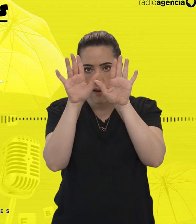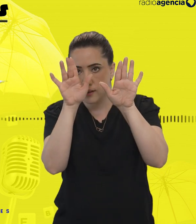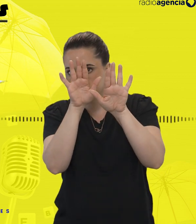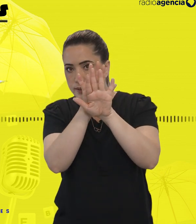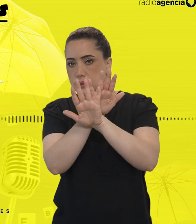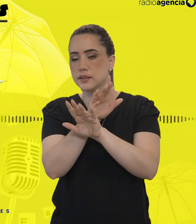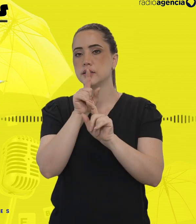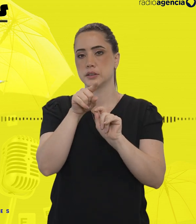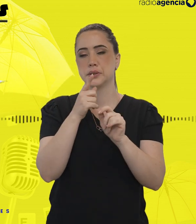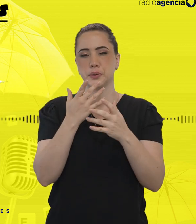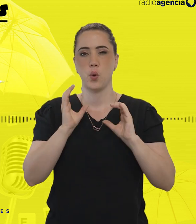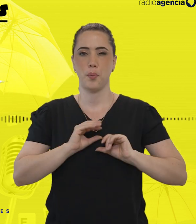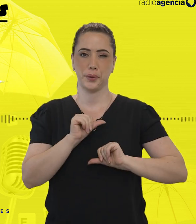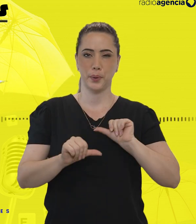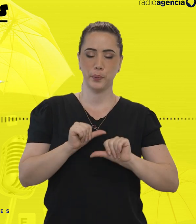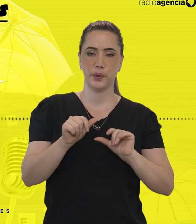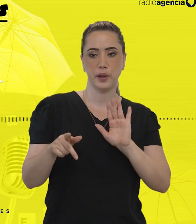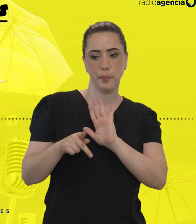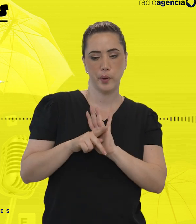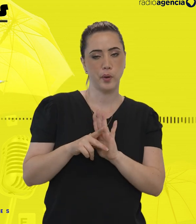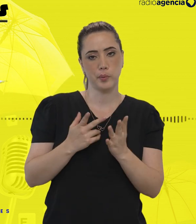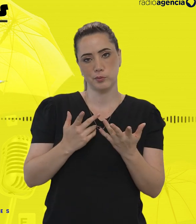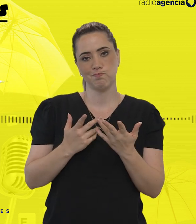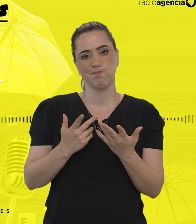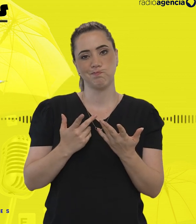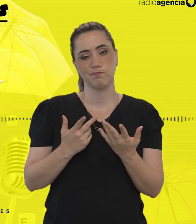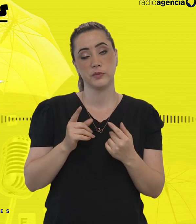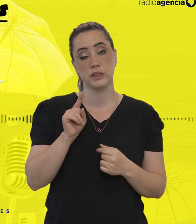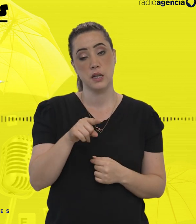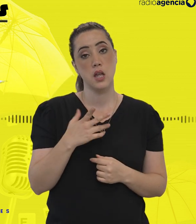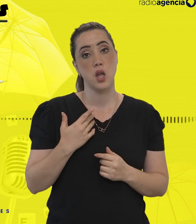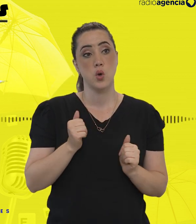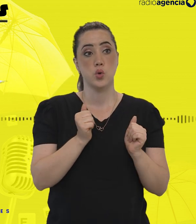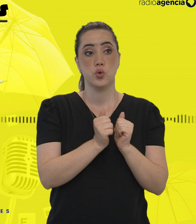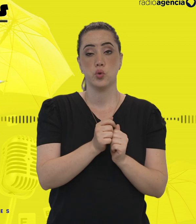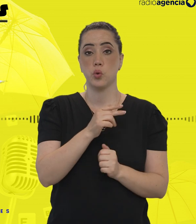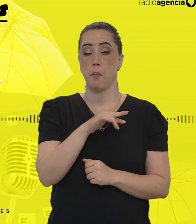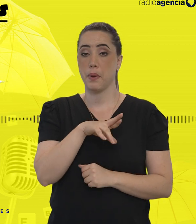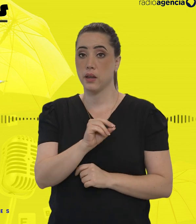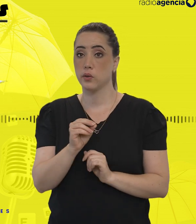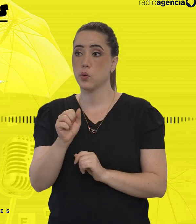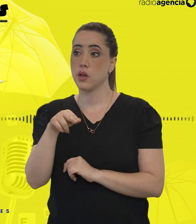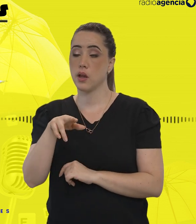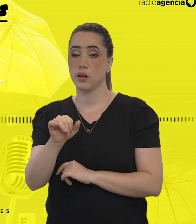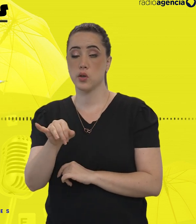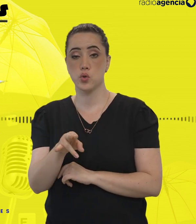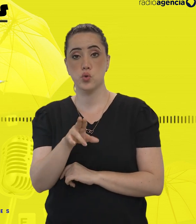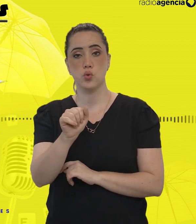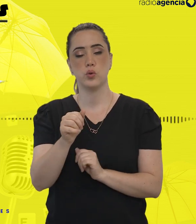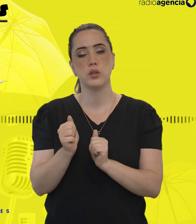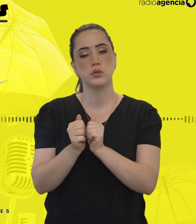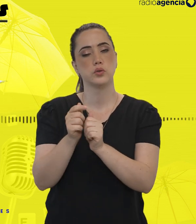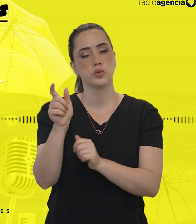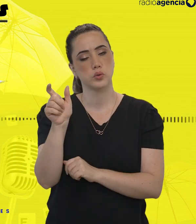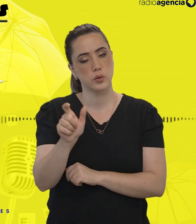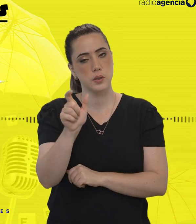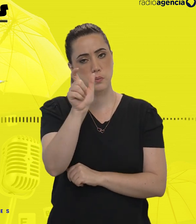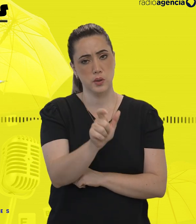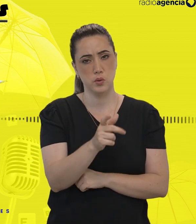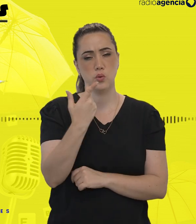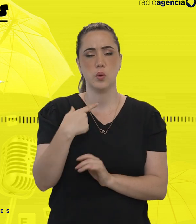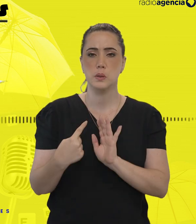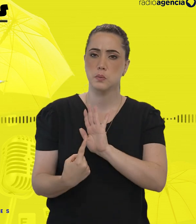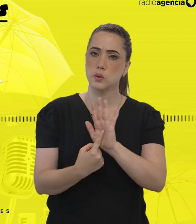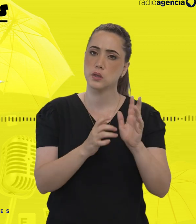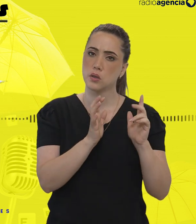ambientes. O Pedro e a Maria Júlia se somam aos outros entrevistados, para nos ajudar a discutir as barreiras sociais que pessoas neurodivergentes